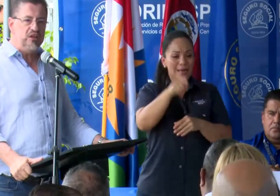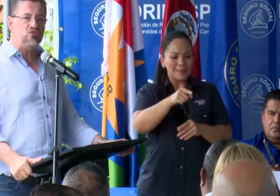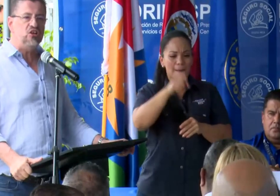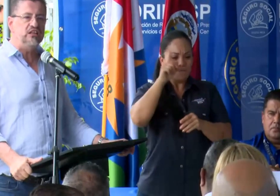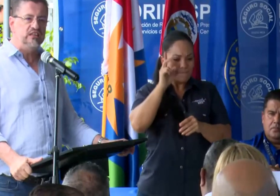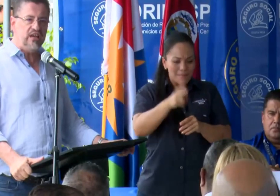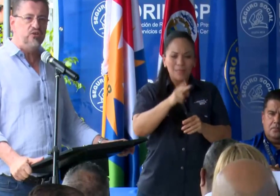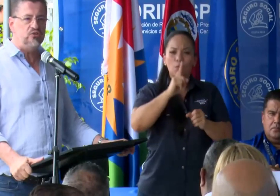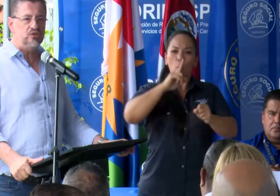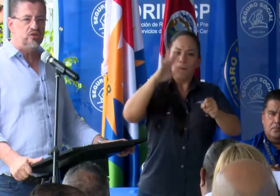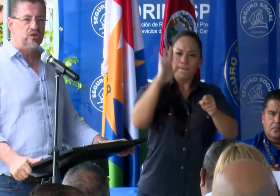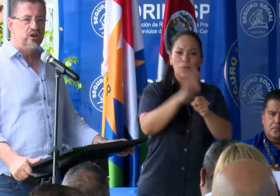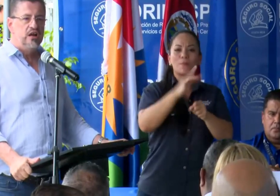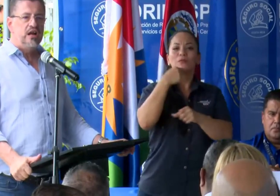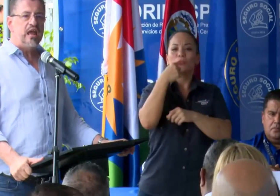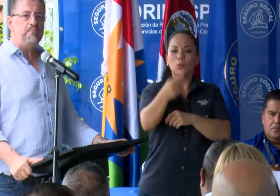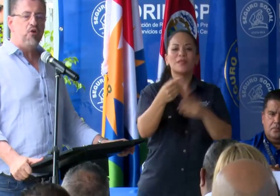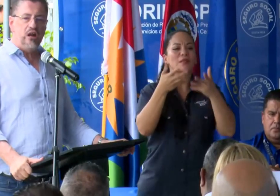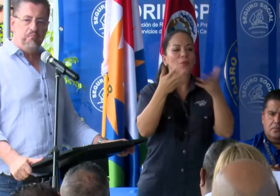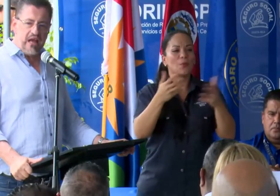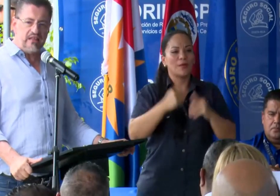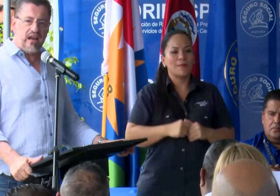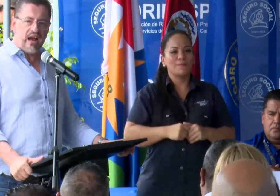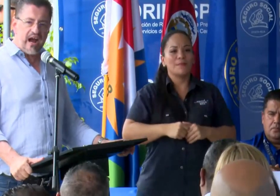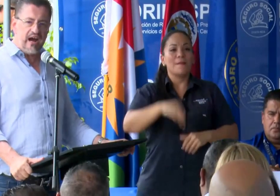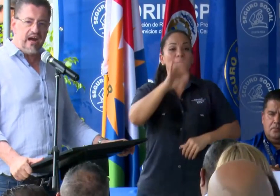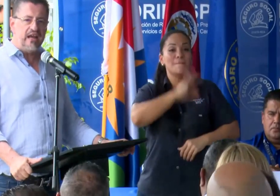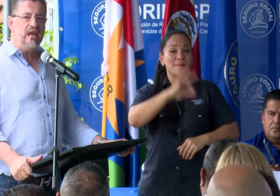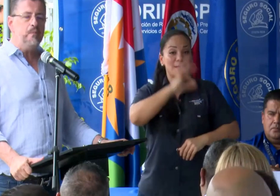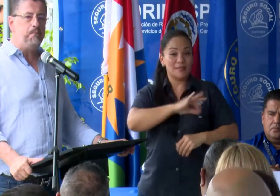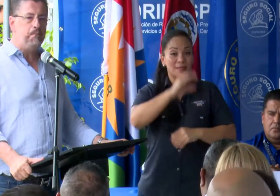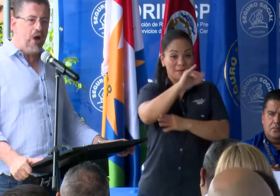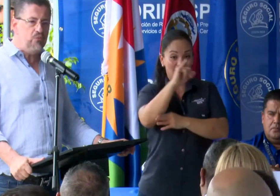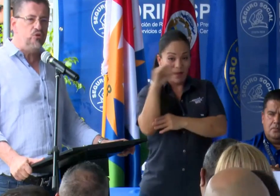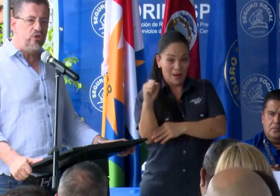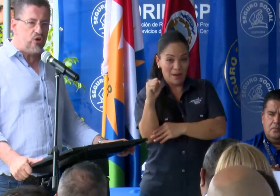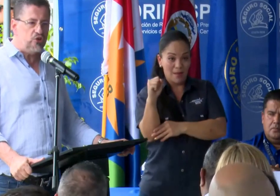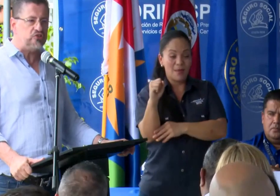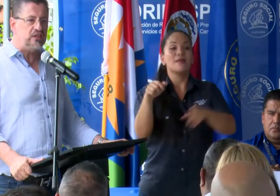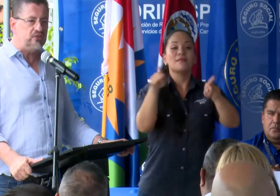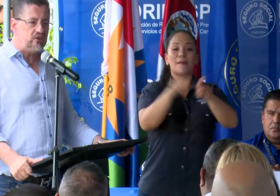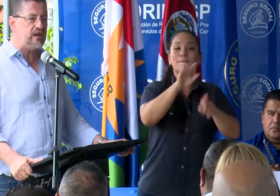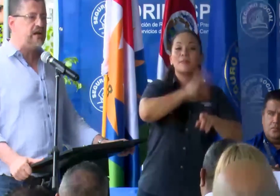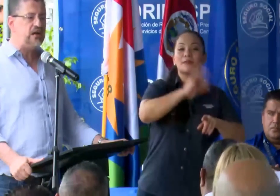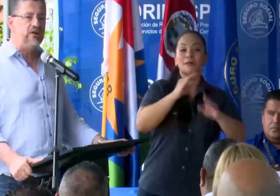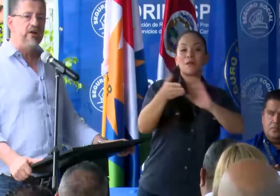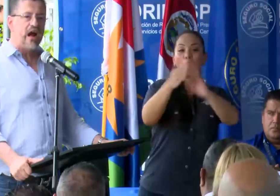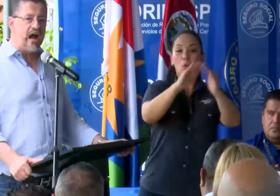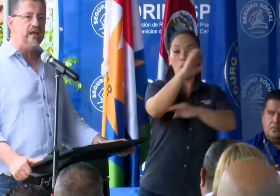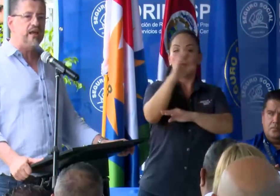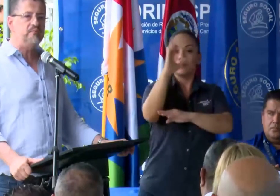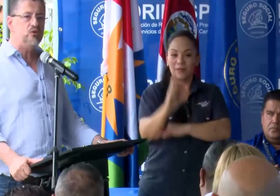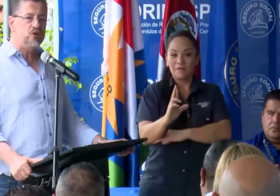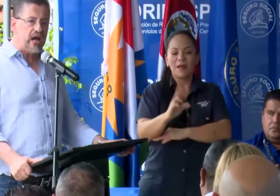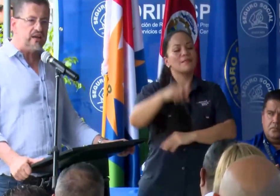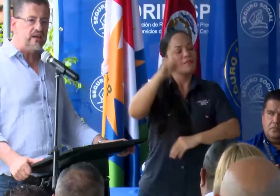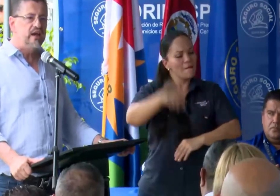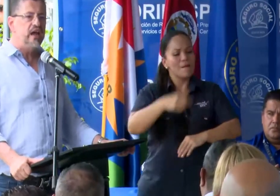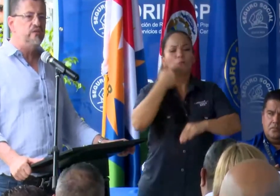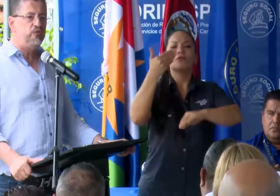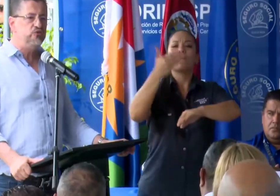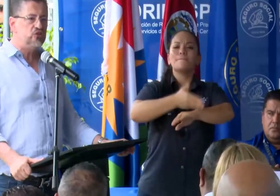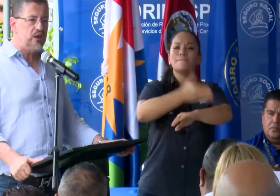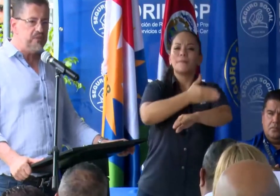compromiso les digo que por el bien de la Caja y el pueblo de Costa Rica, hay que mejorar